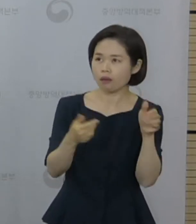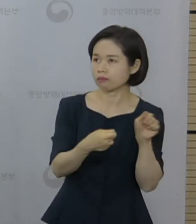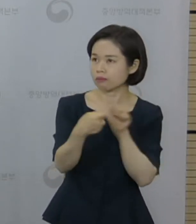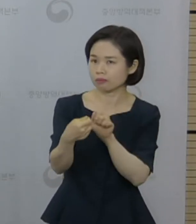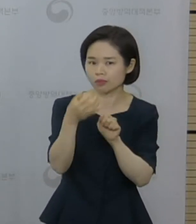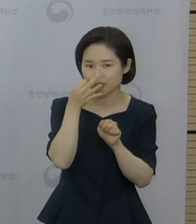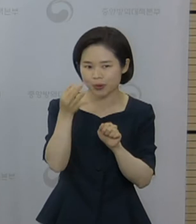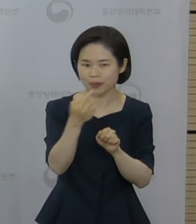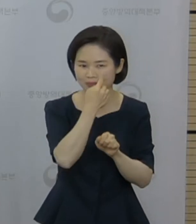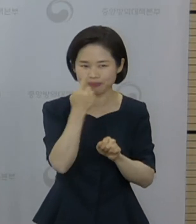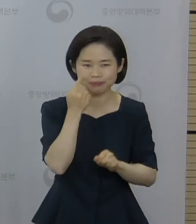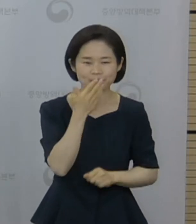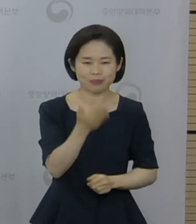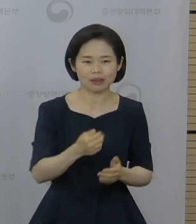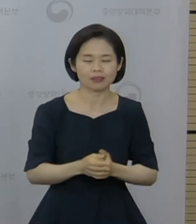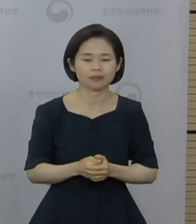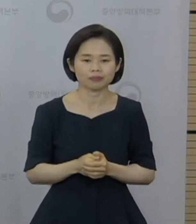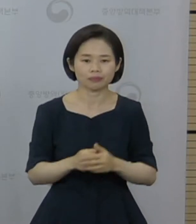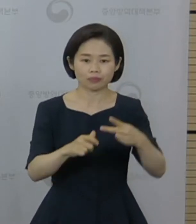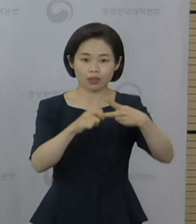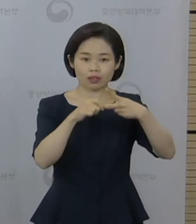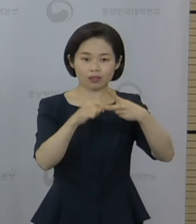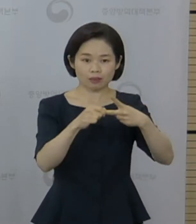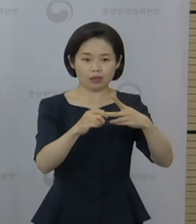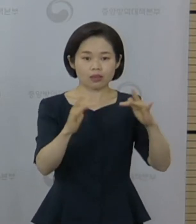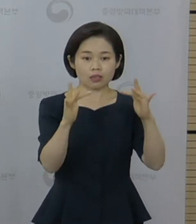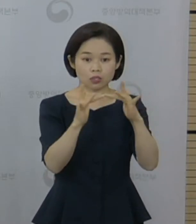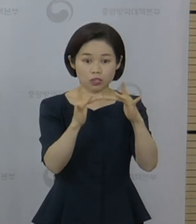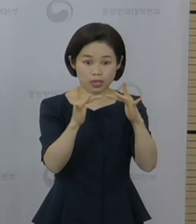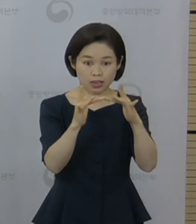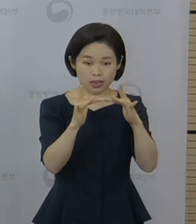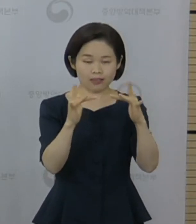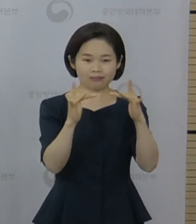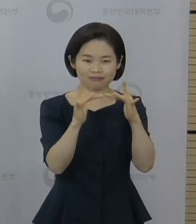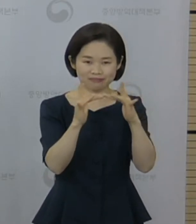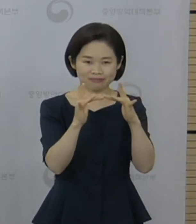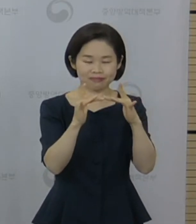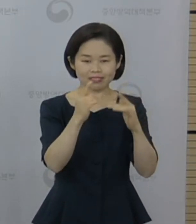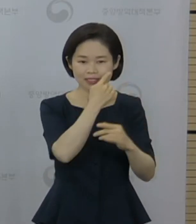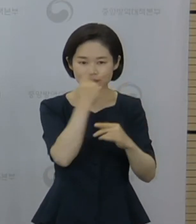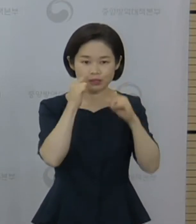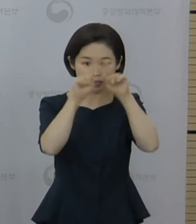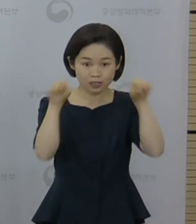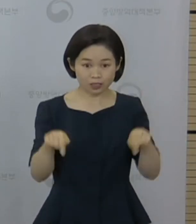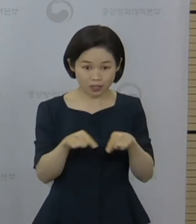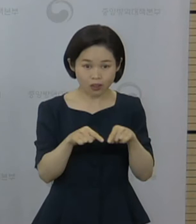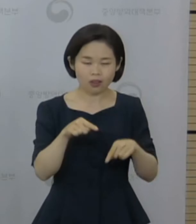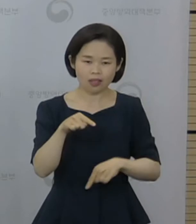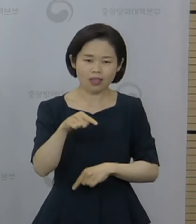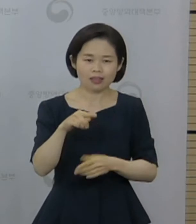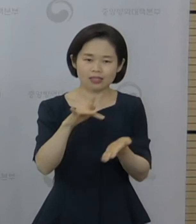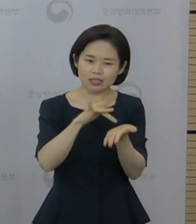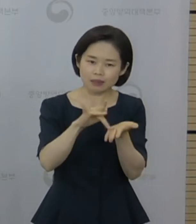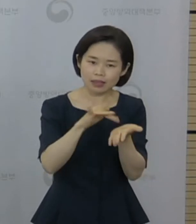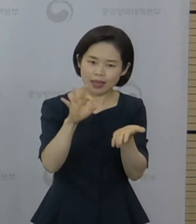다음으로 전자증명서는 스마트폰에 전용 앱 쿠브를 설치하고 본인 인증을 거치면 사용하실 수 있습니다.